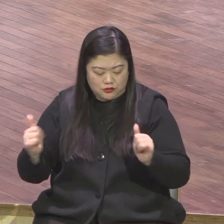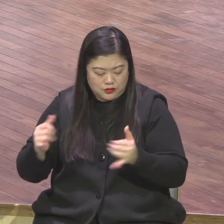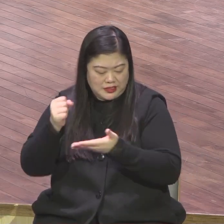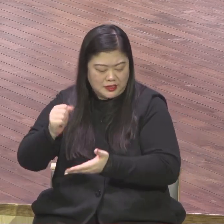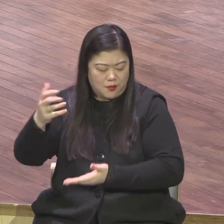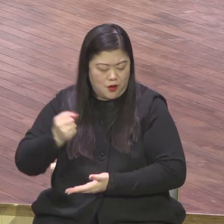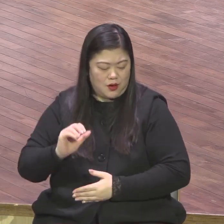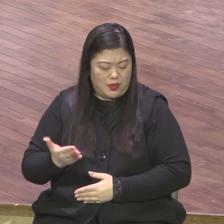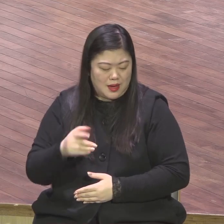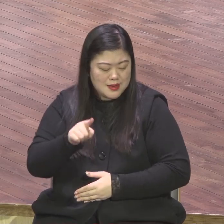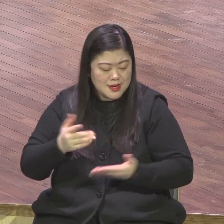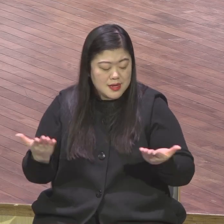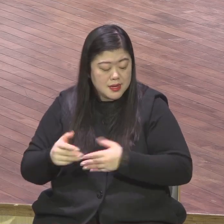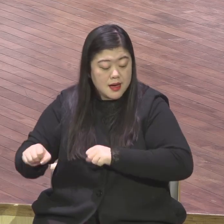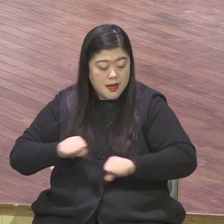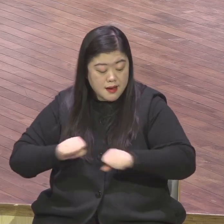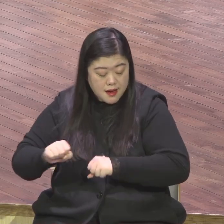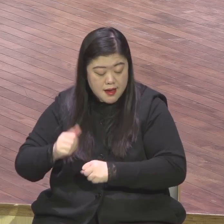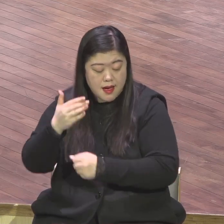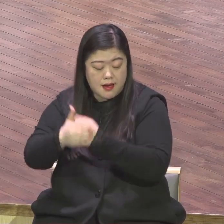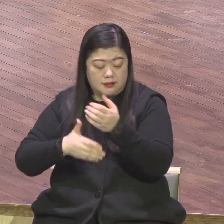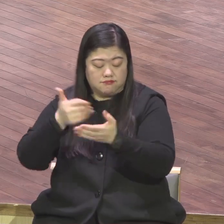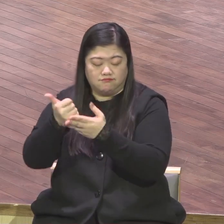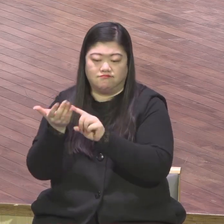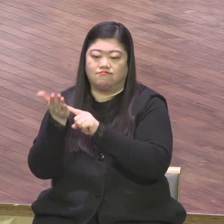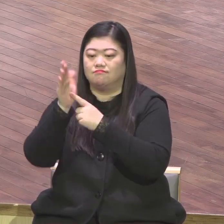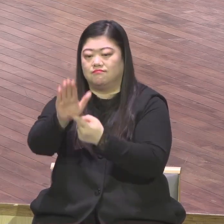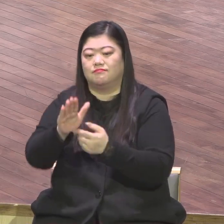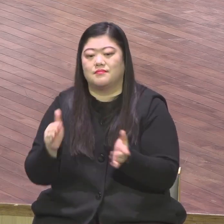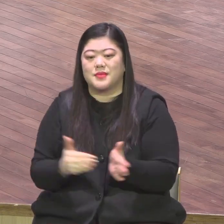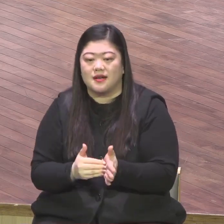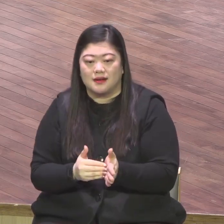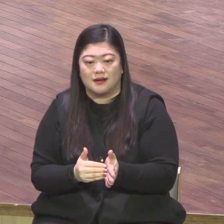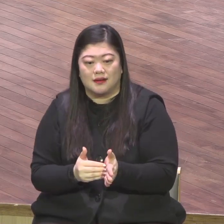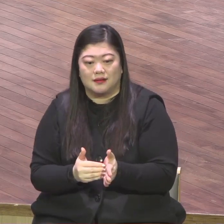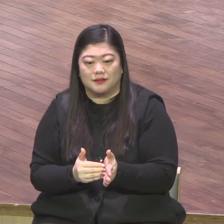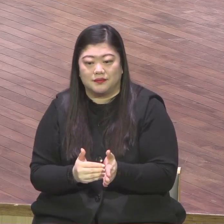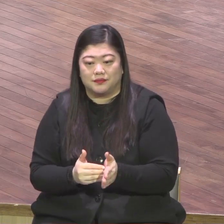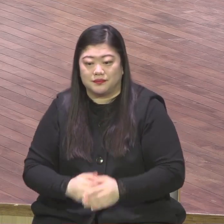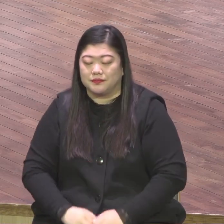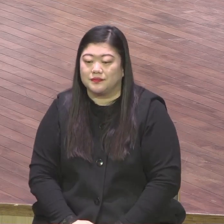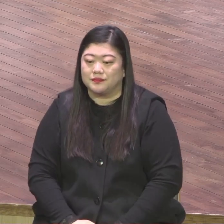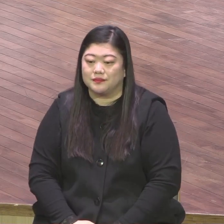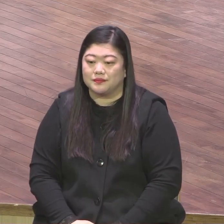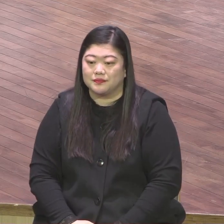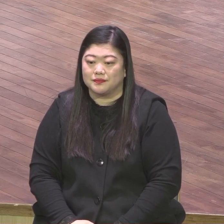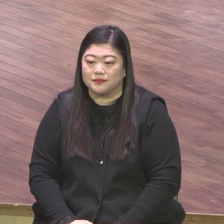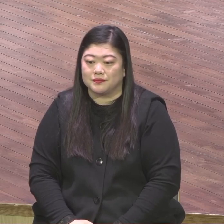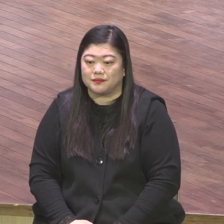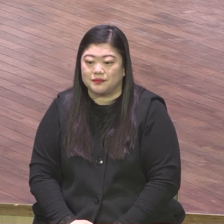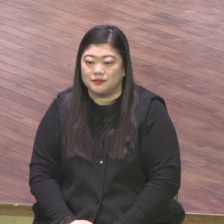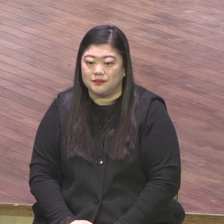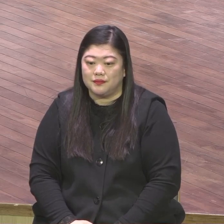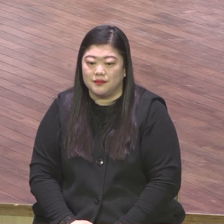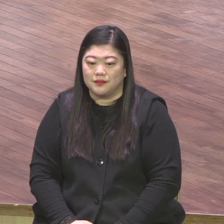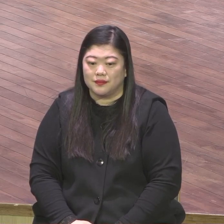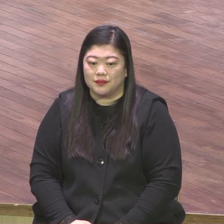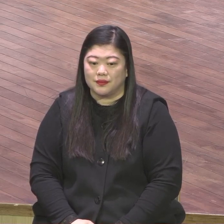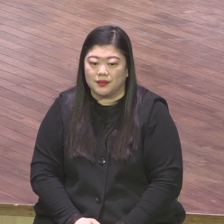행하시는 여호와의 말씀이리라 아무스는 하나님께서 다위세에 무너진 장막을 다시